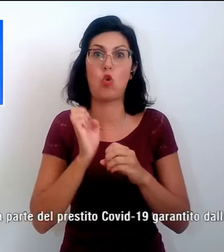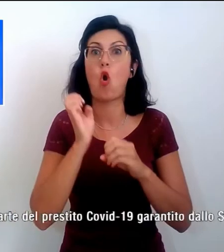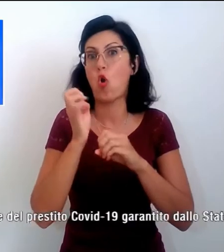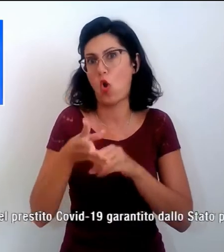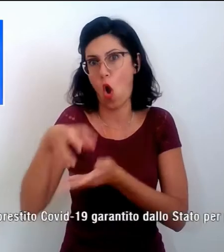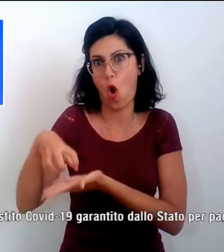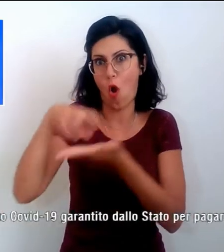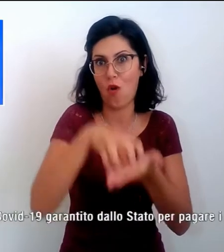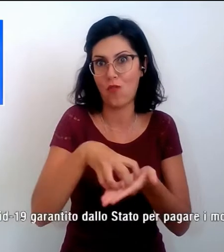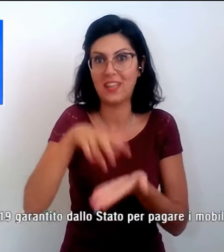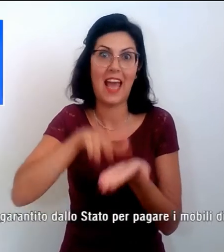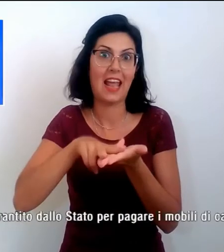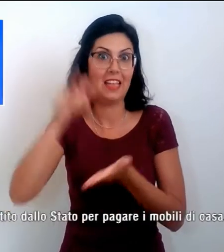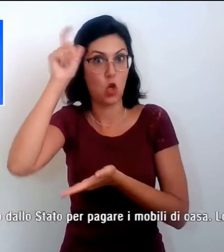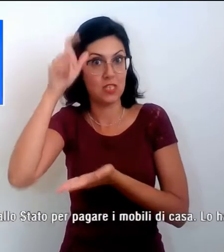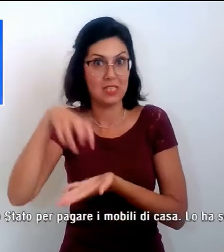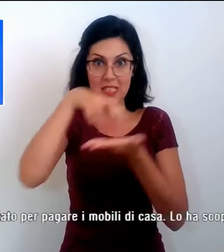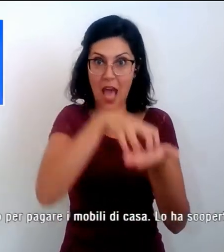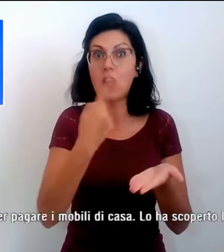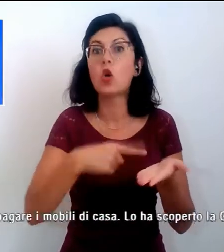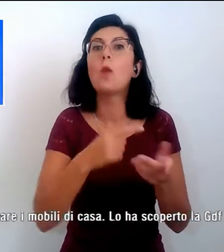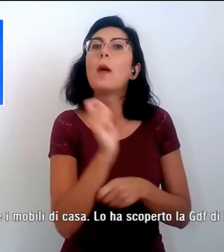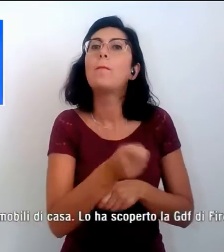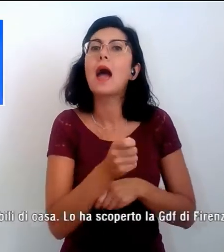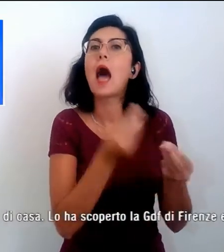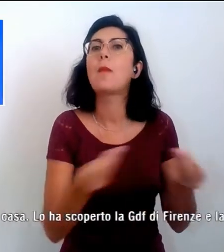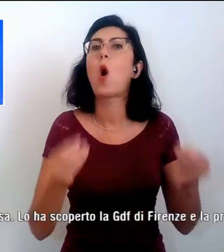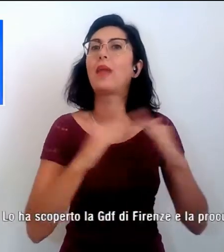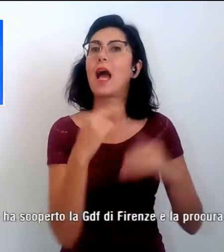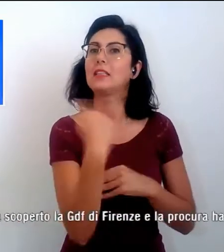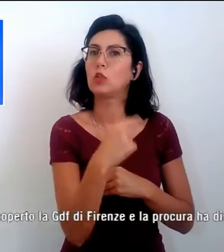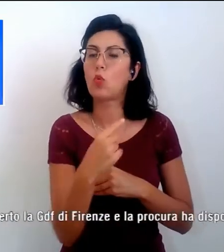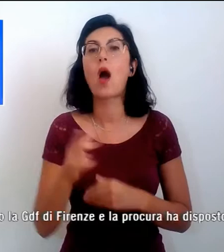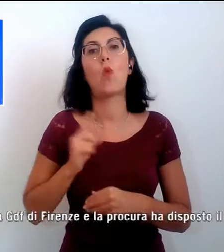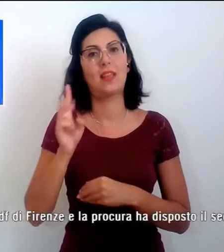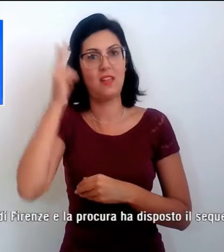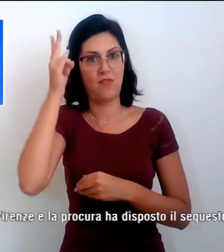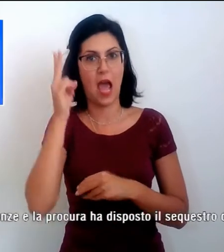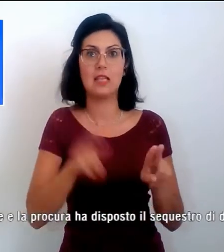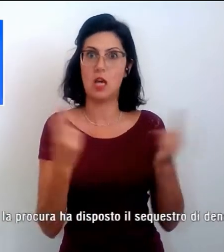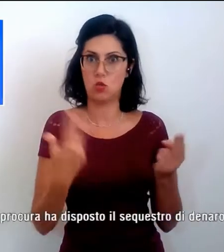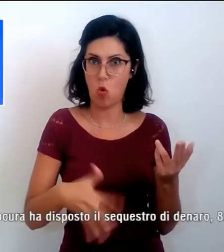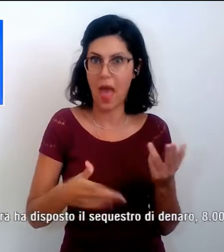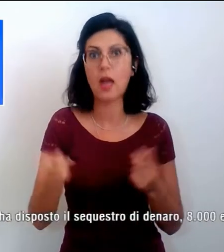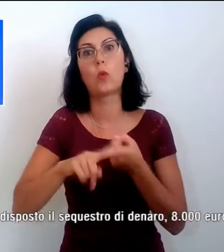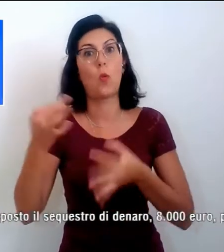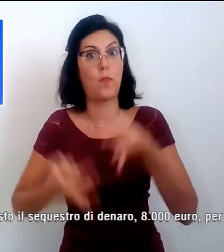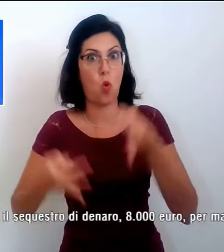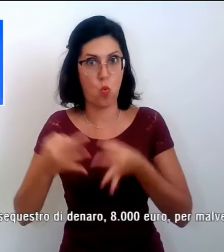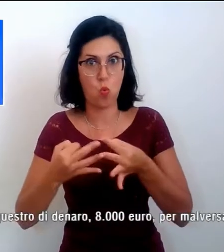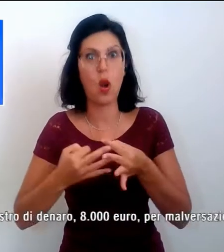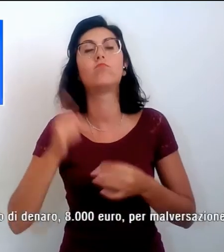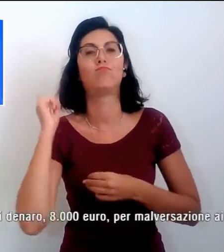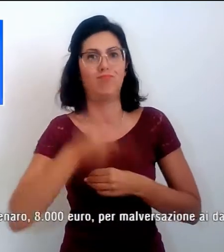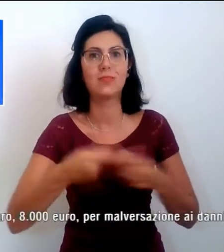dallo Stato per pagare i mobili di casa. Lo ha scoperto la Guardia di Finanza di Firenze e la Procura che ha disposto il sequestro del